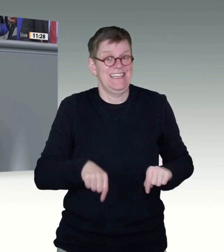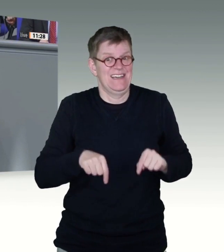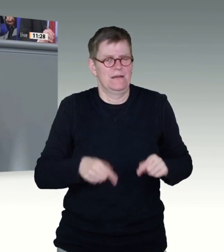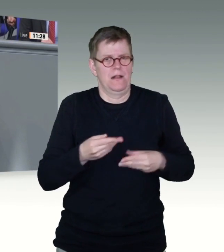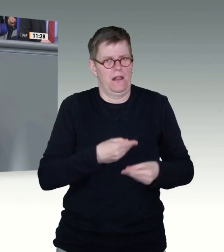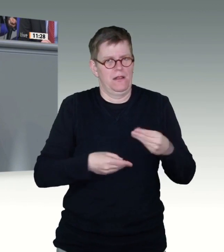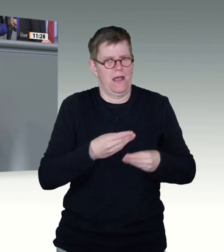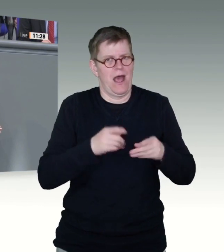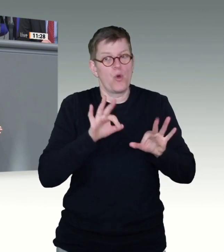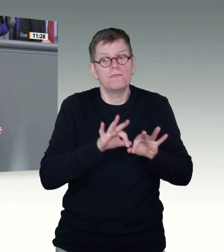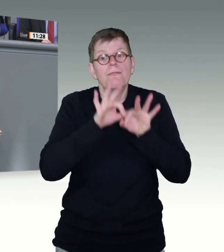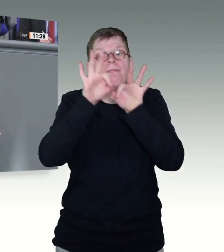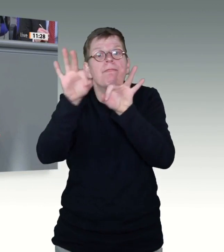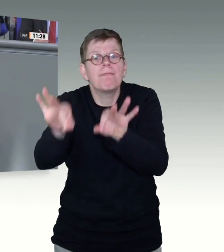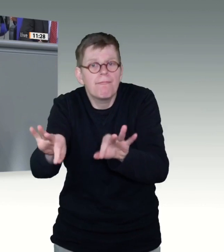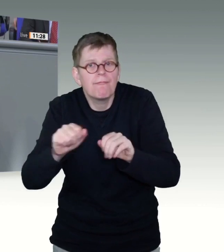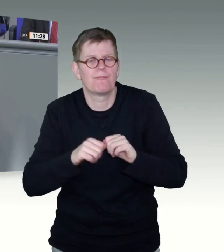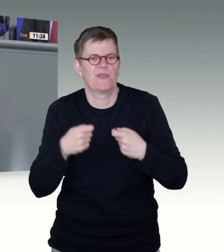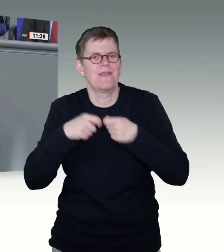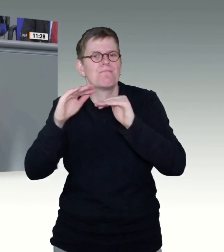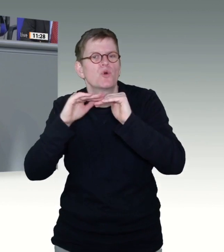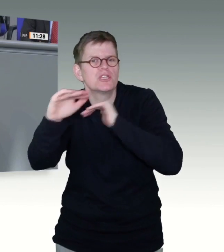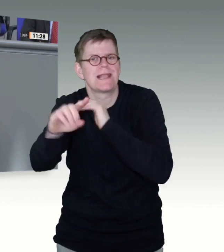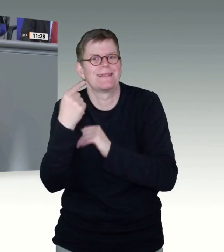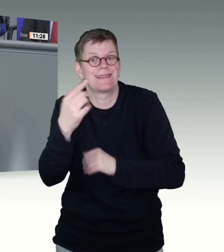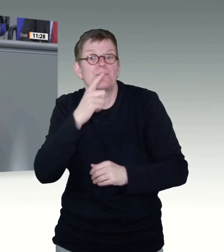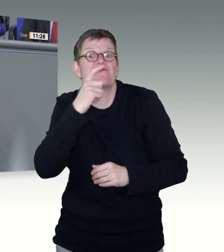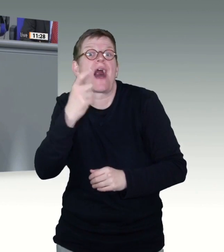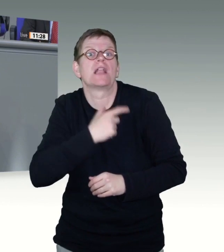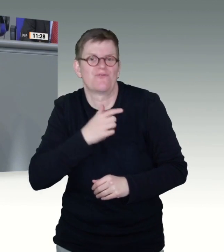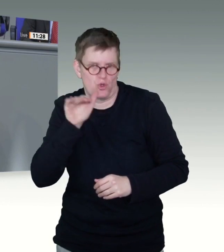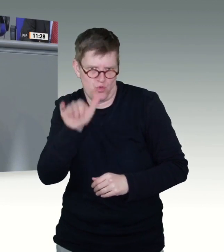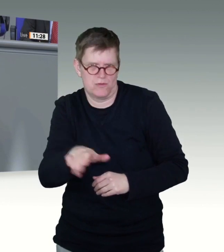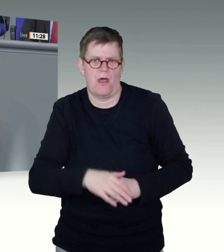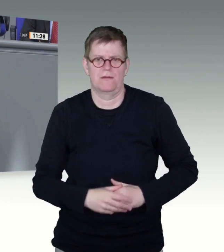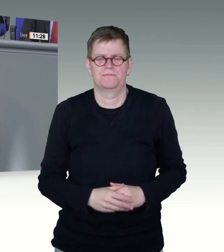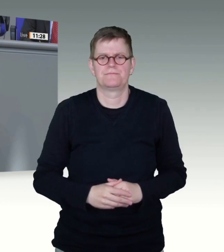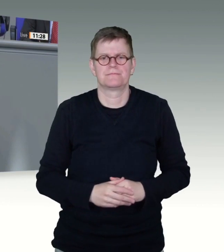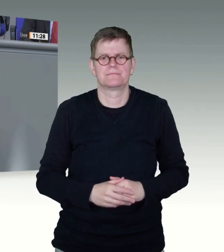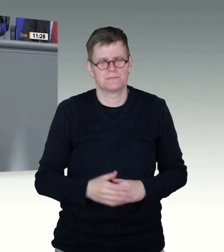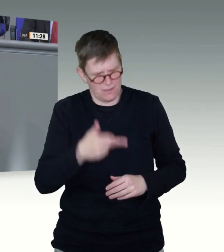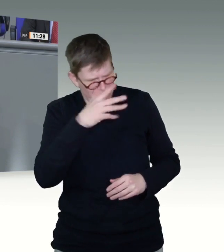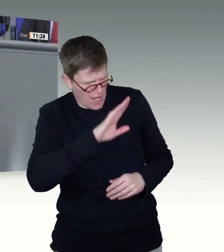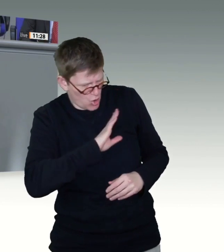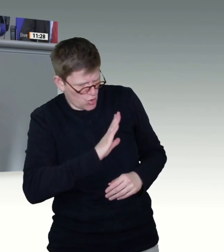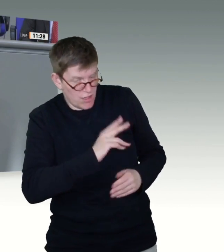Verantwortung trägt. Herr Kollege Rüttel, erlauben Sie eine Zwischenfrage oder eine Bemerkung aus der FDP-Fraktion? Ich glaube, das ist Dr. Hoffmann.